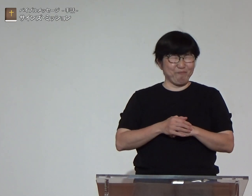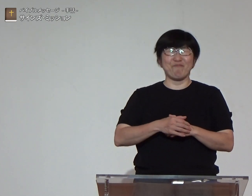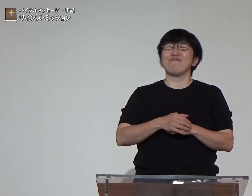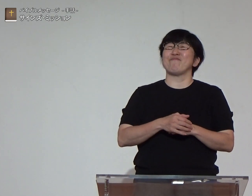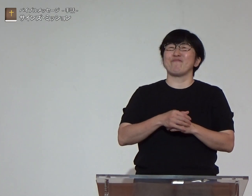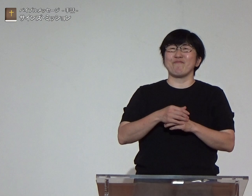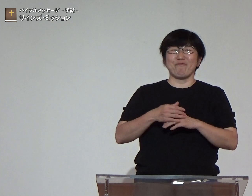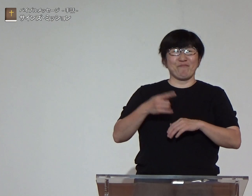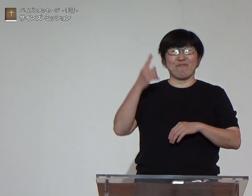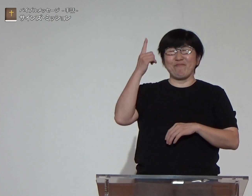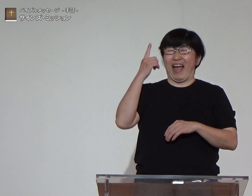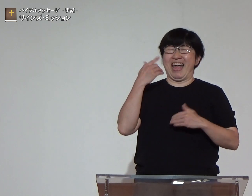ところが